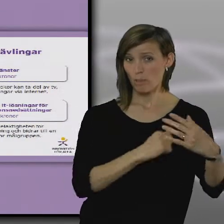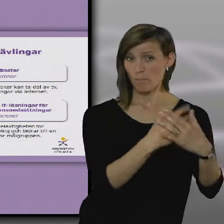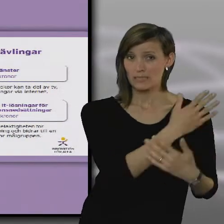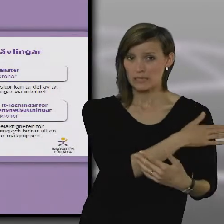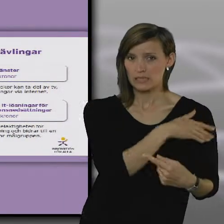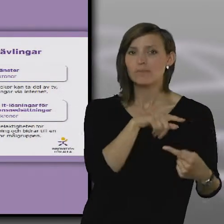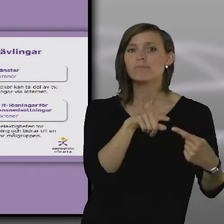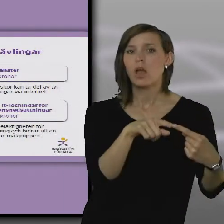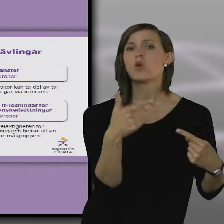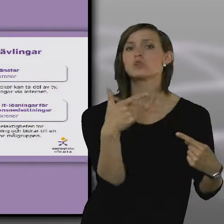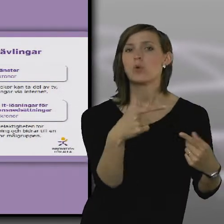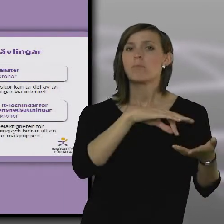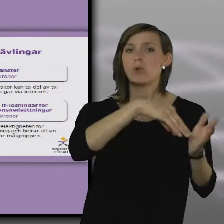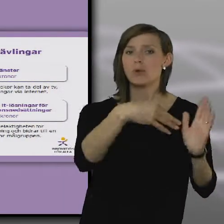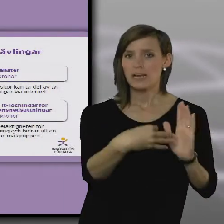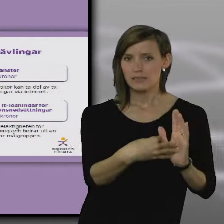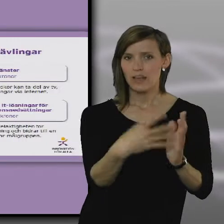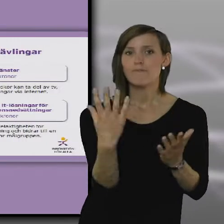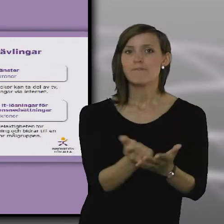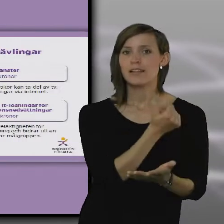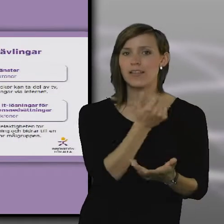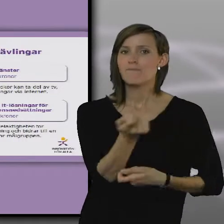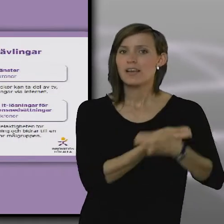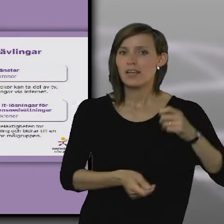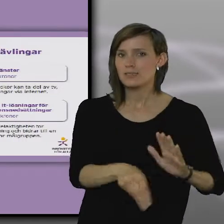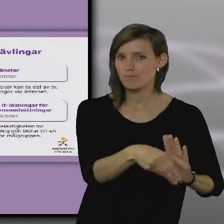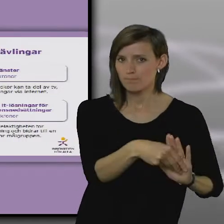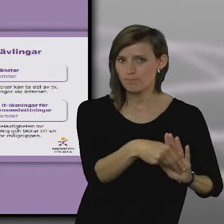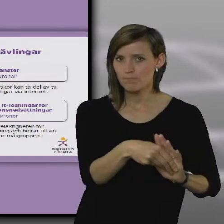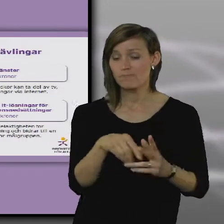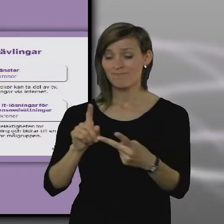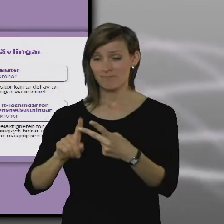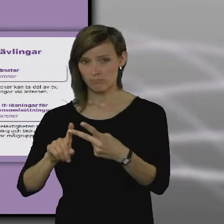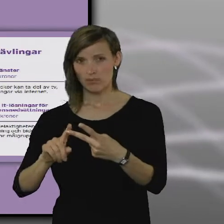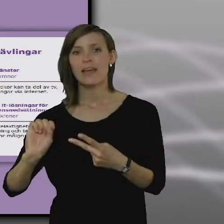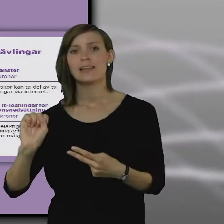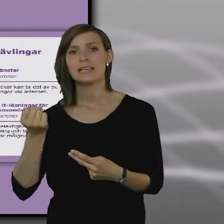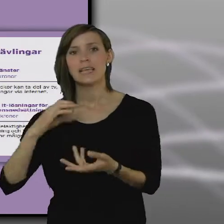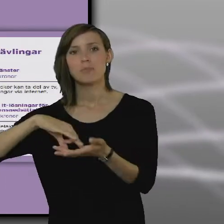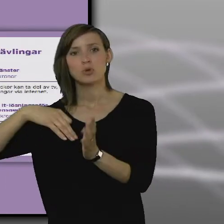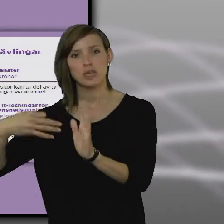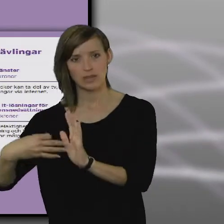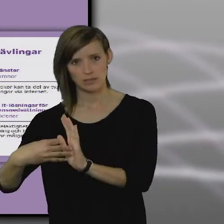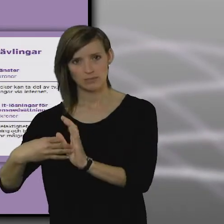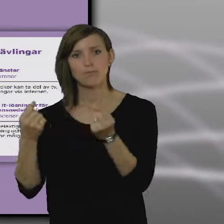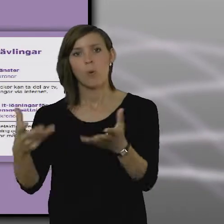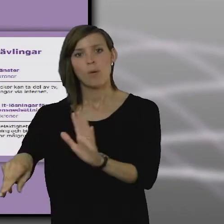projekt som vinner finansiering. i den andra är det nio projekt som får pengar av oss.